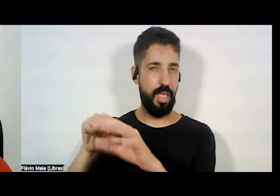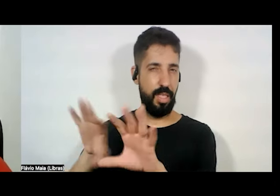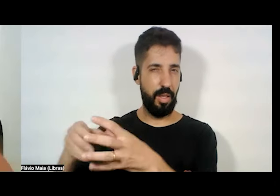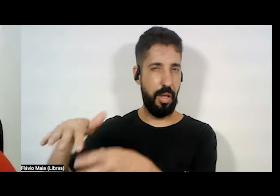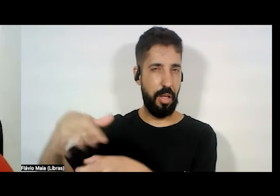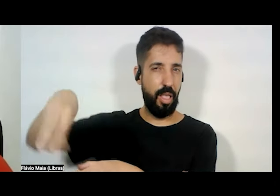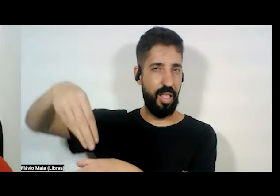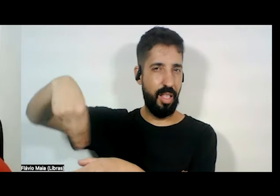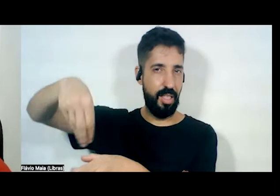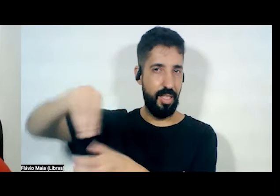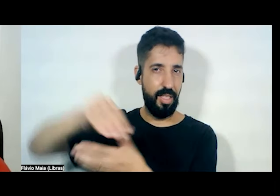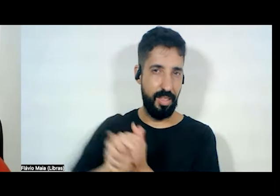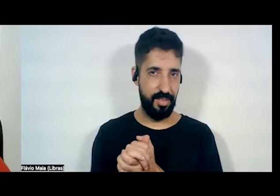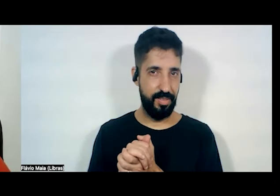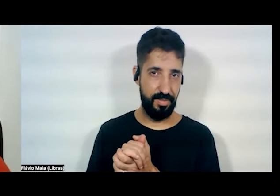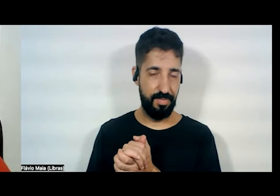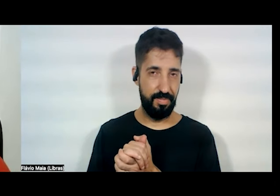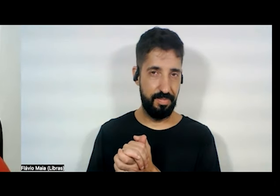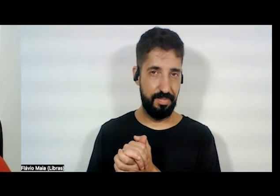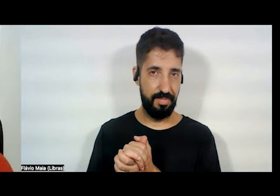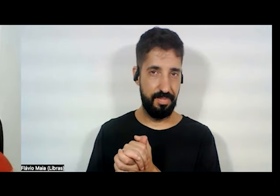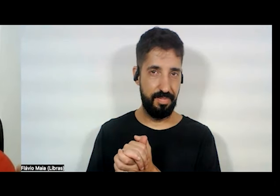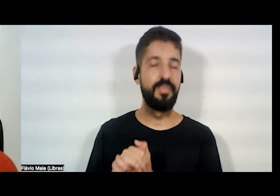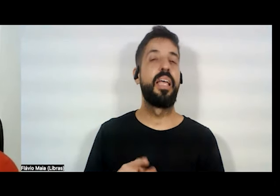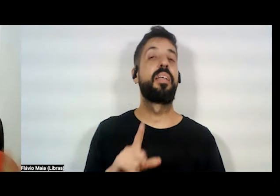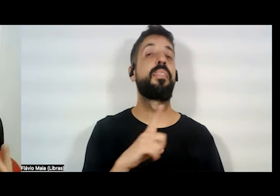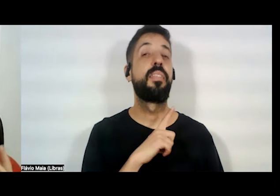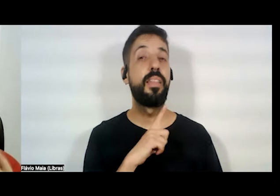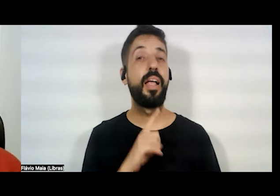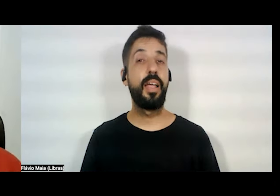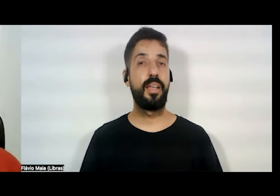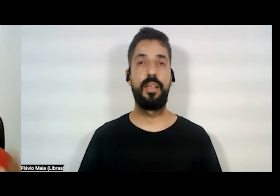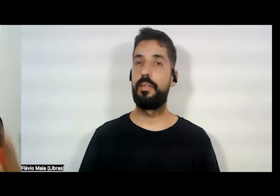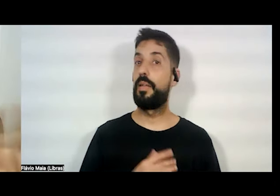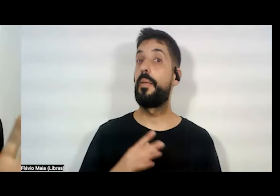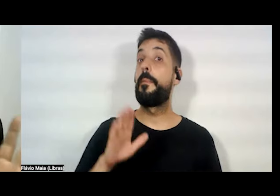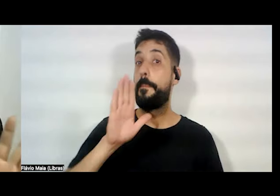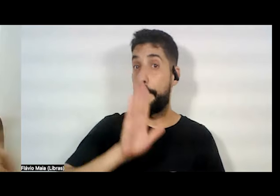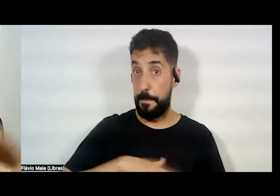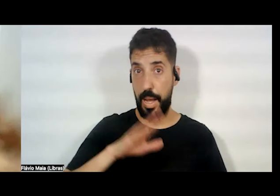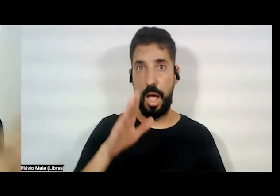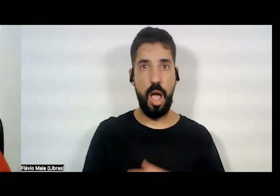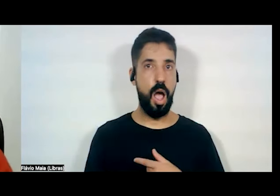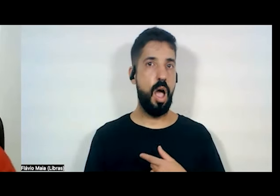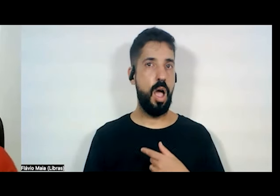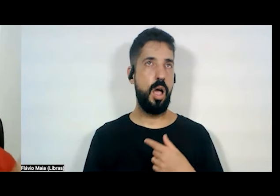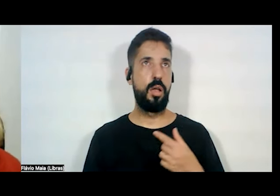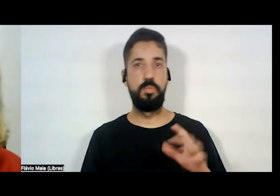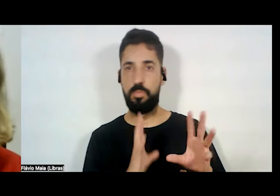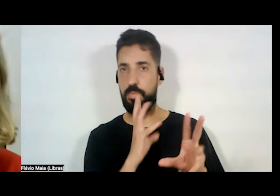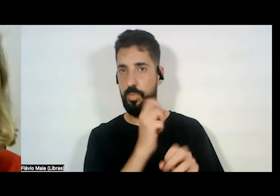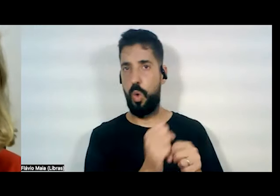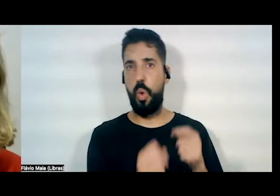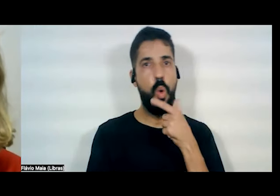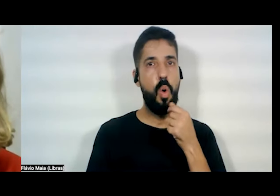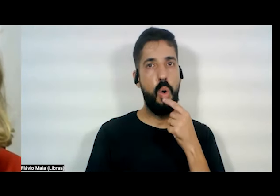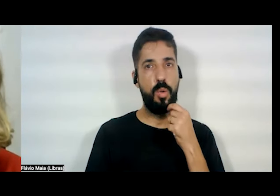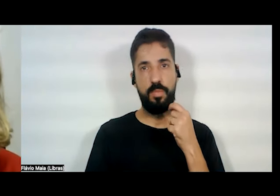e inelegível, ele tem mais deputados no total que o PT.